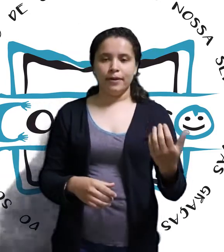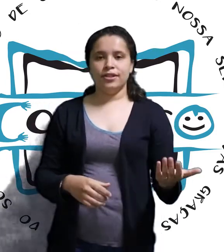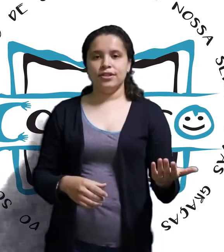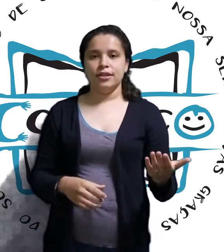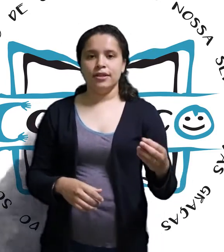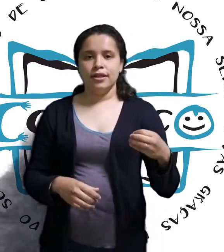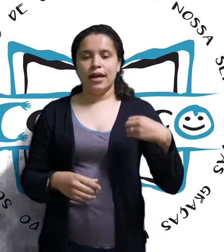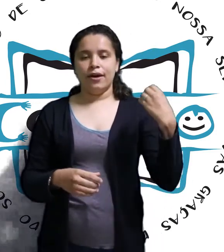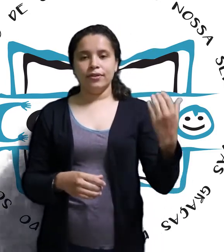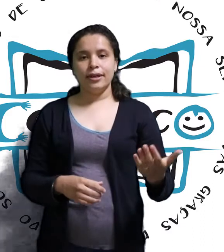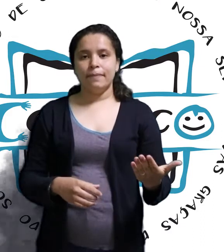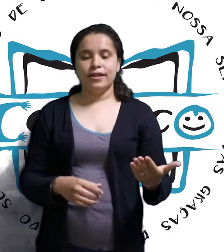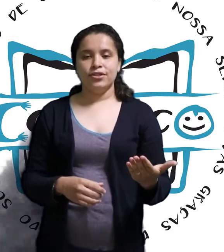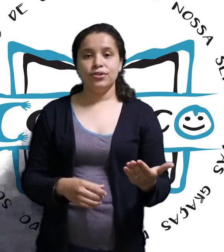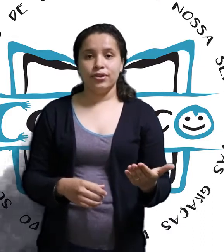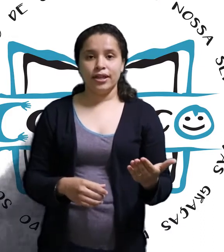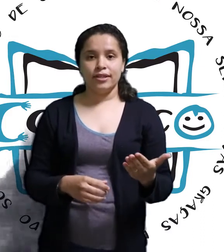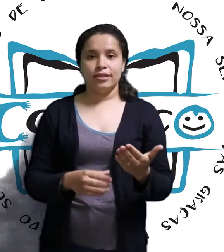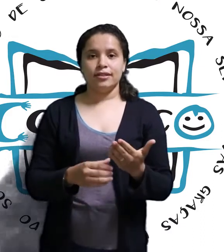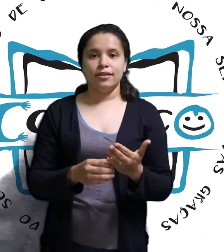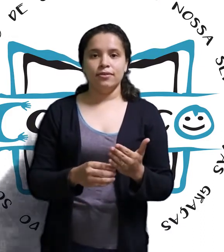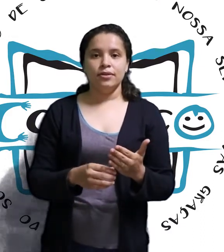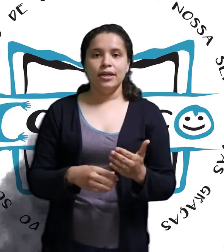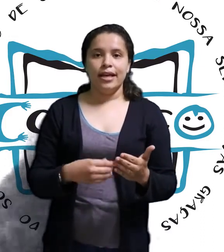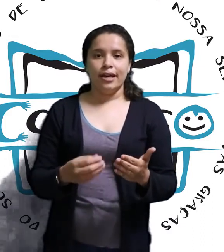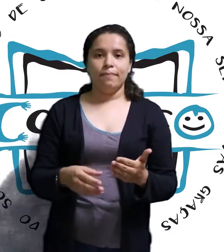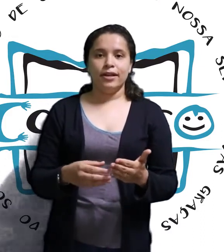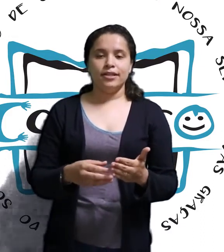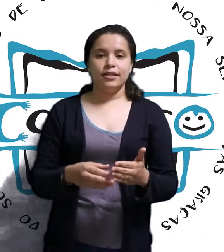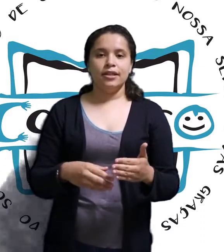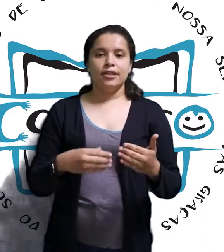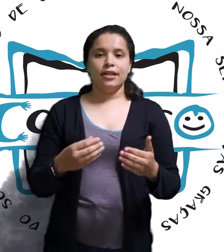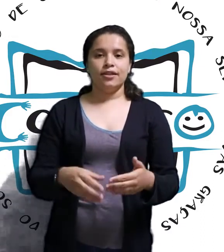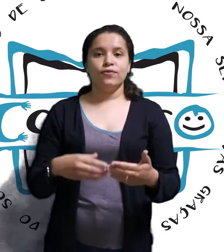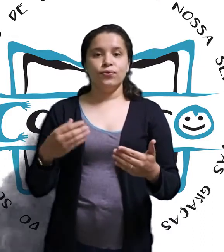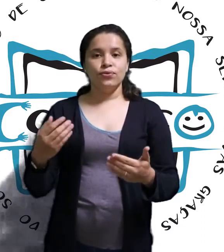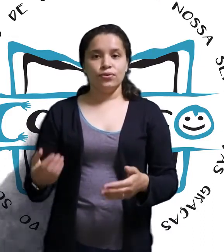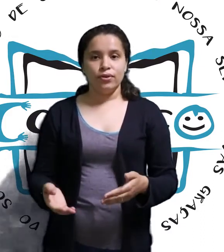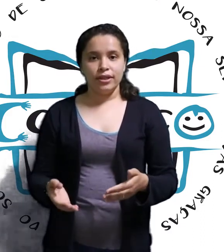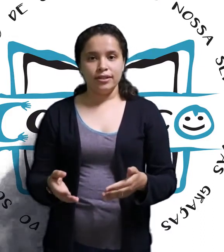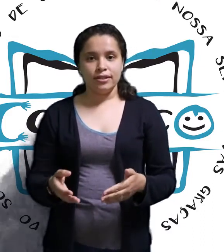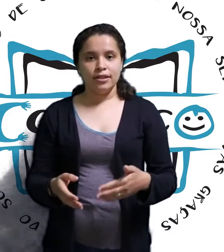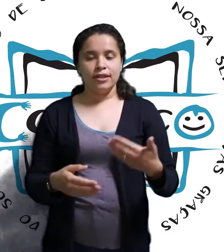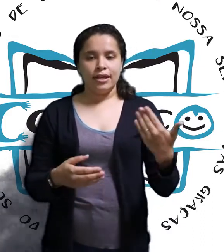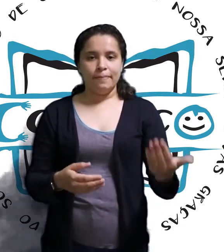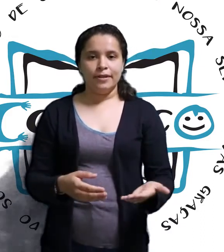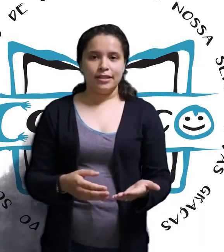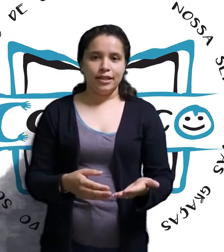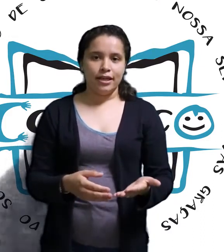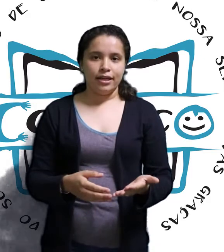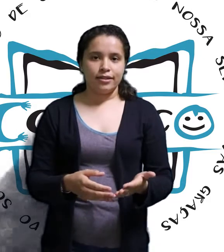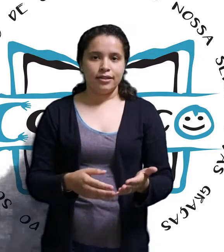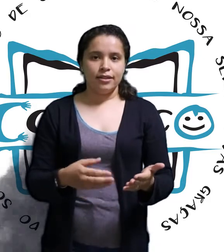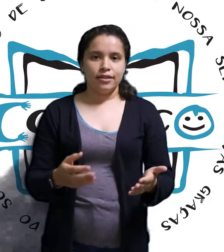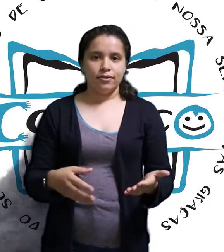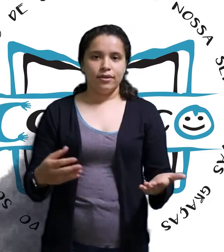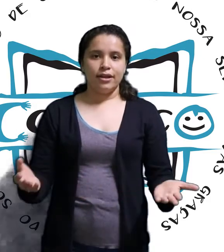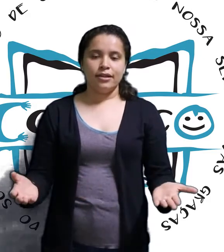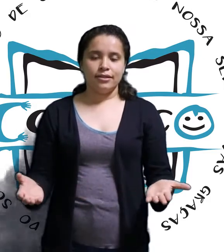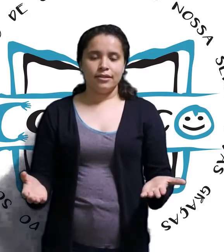parte de organização é a parte das funções empresariais, que são as